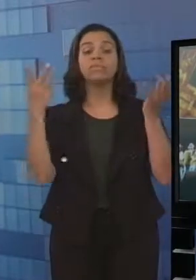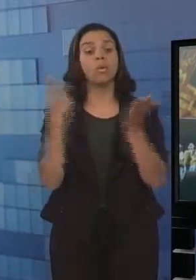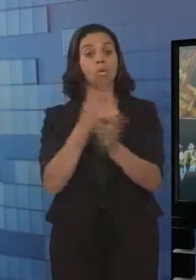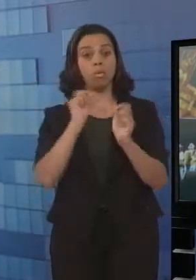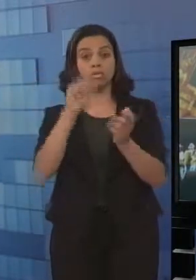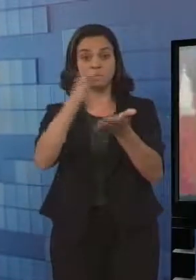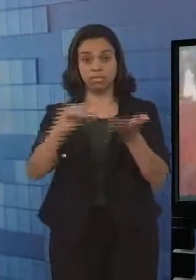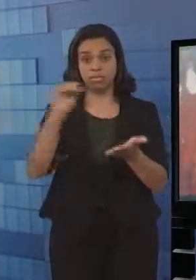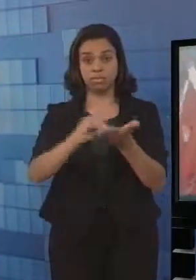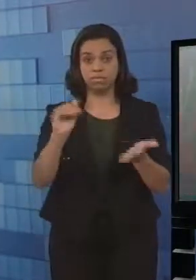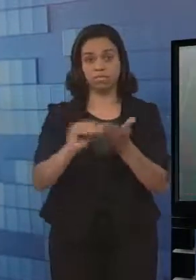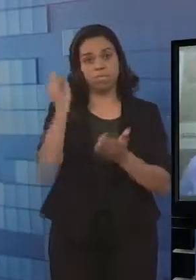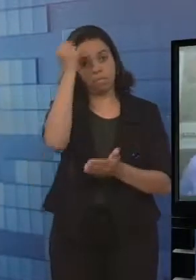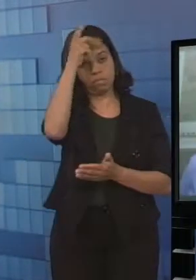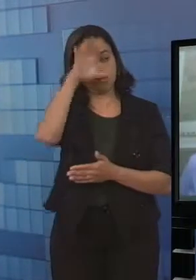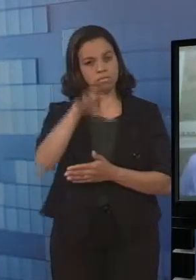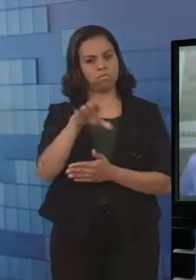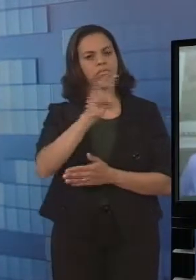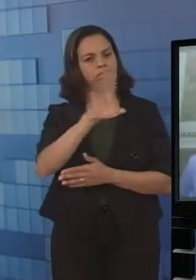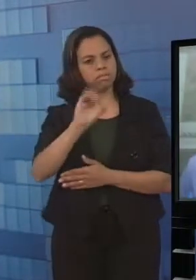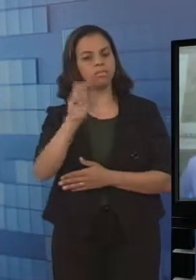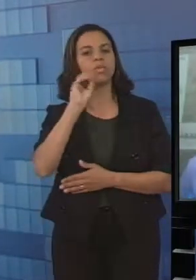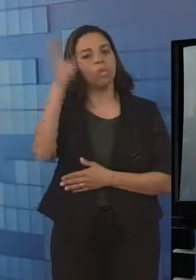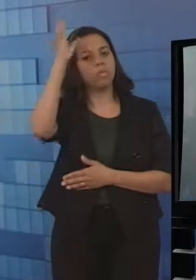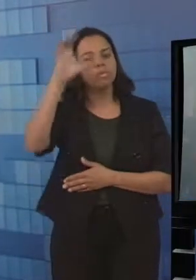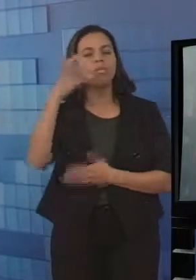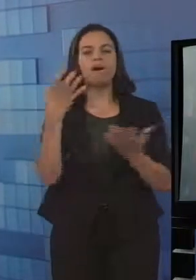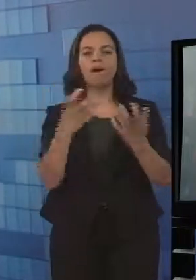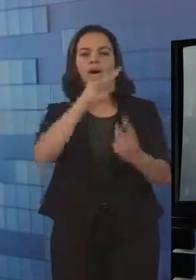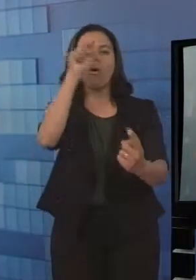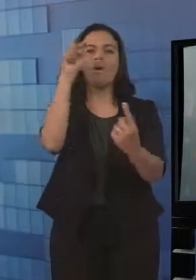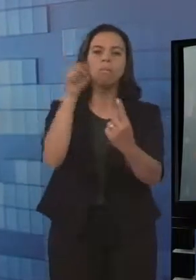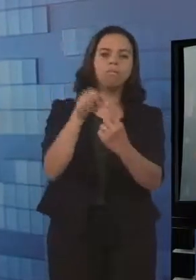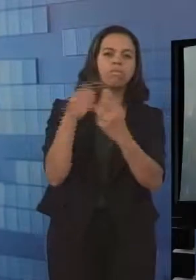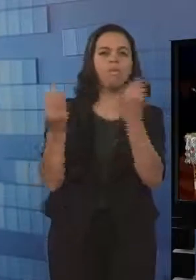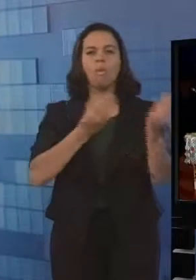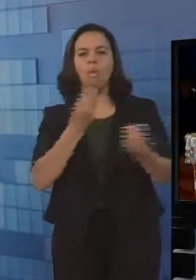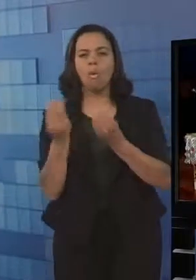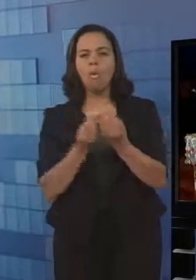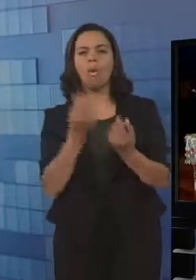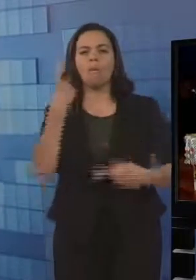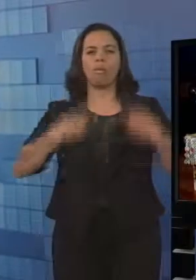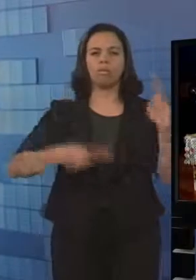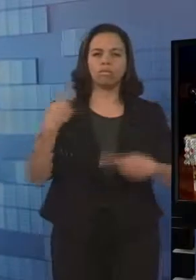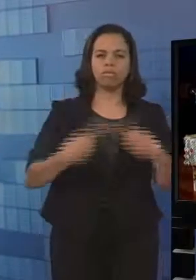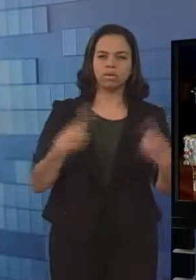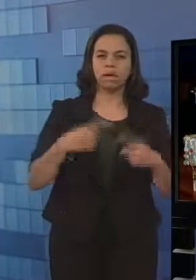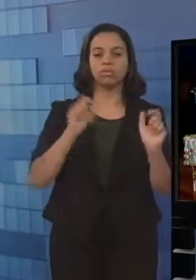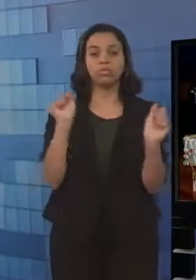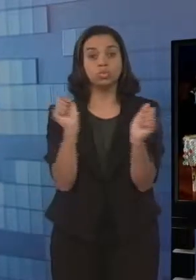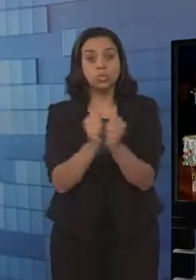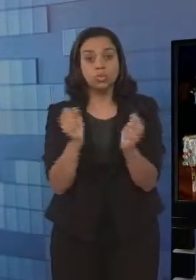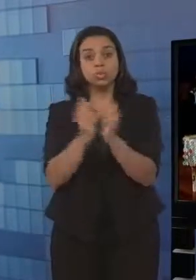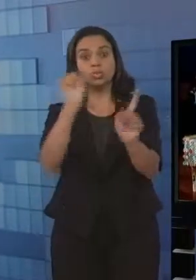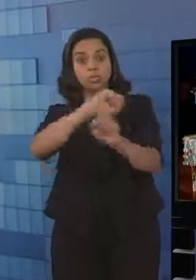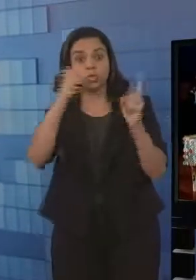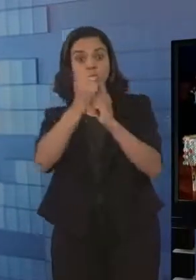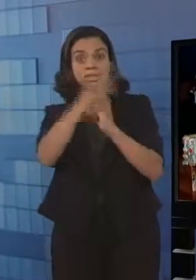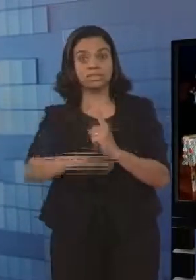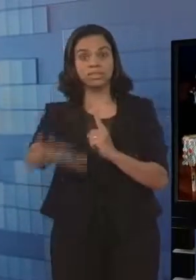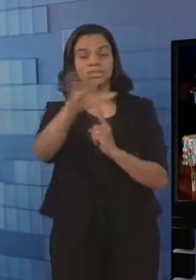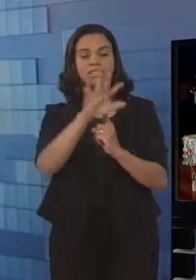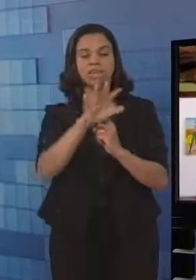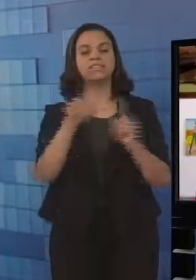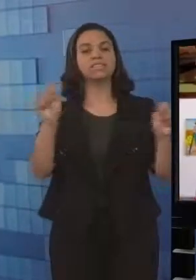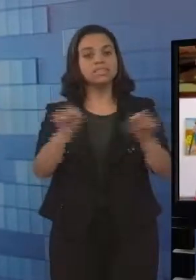Municipal de Cultura com o objetivo de viabilizar o diálogo entre a administração municipal e sociedade civil acerca do cenário cultural